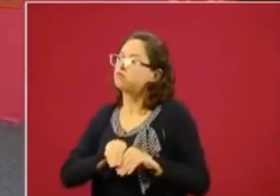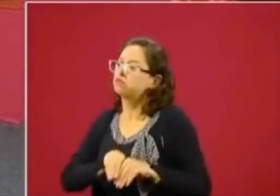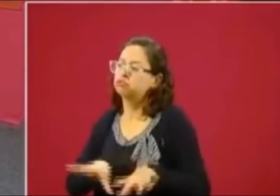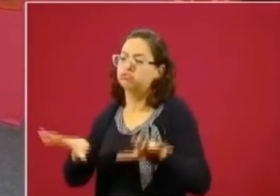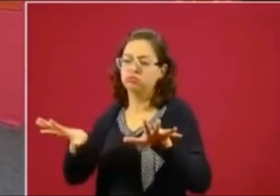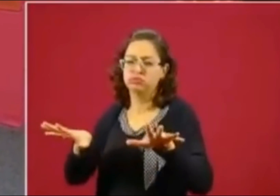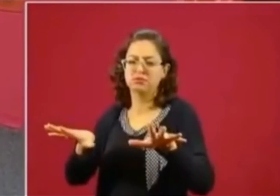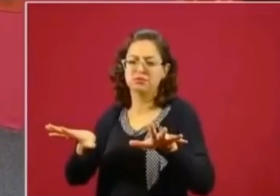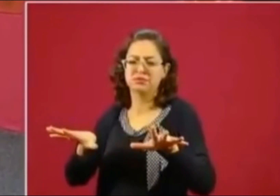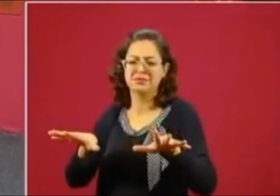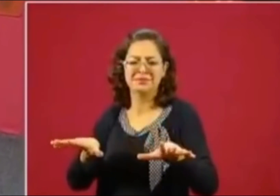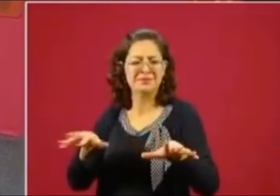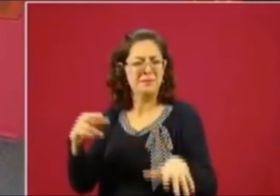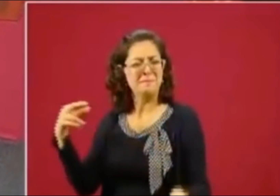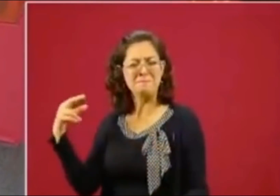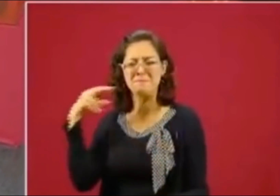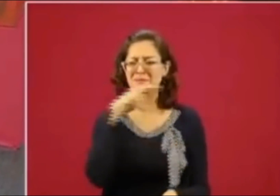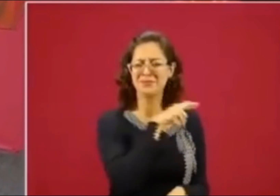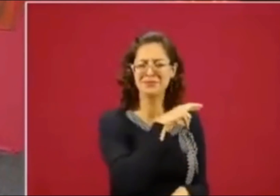pero así